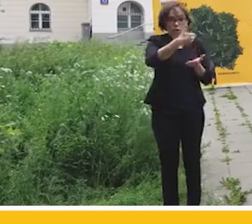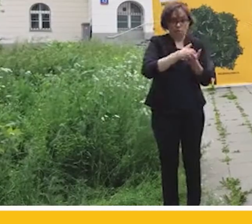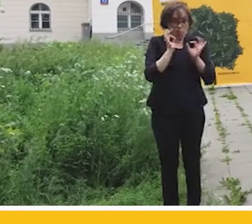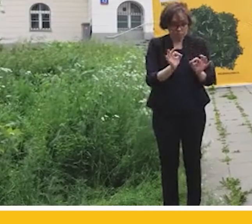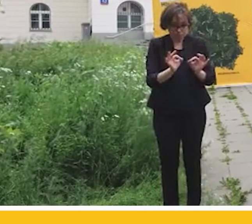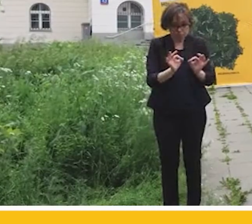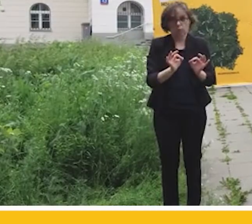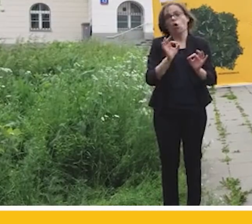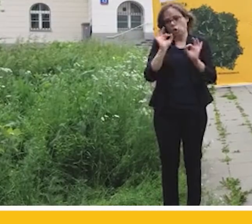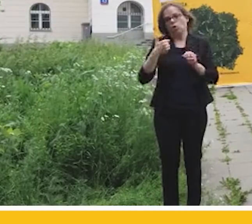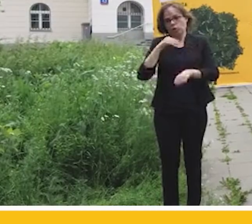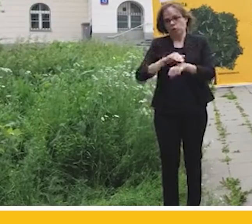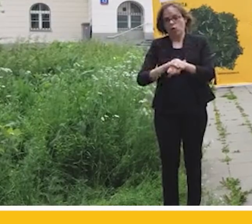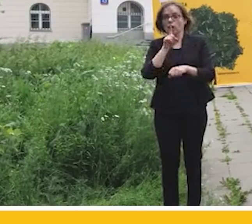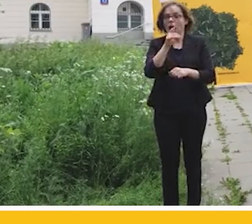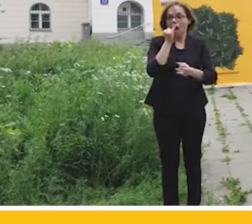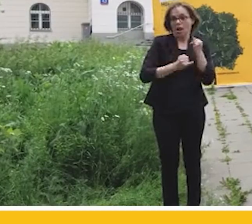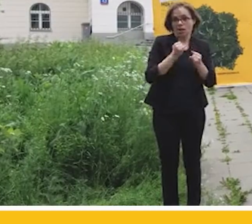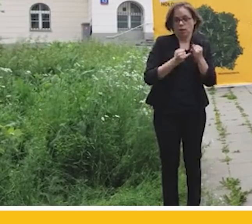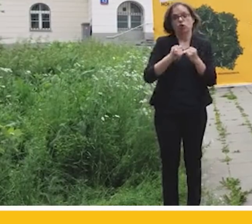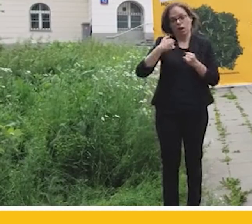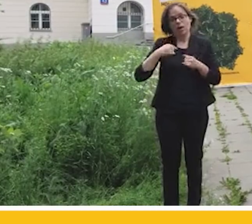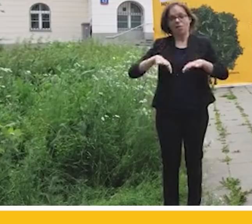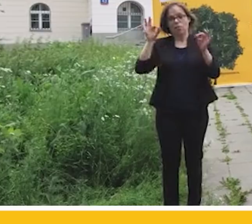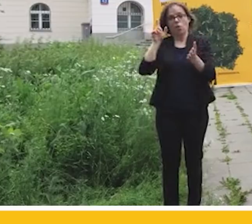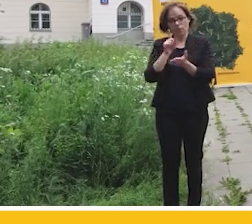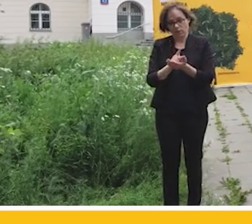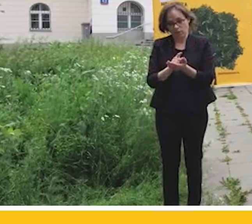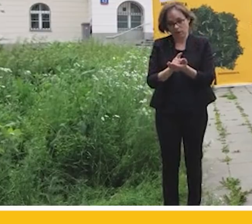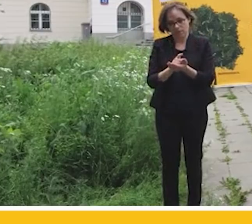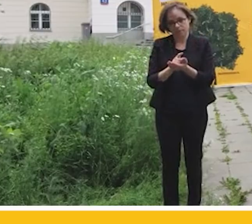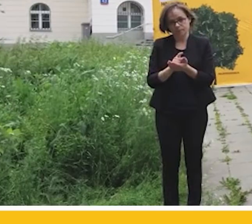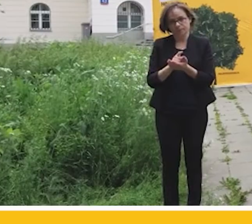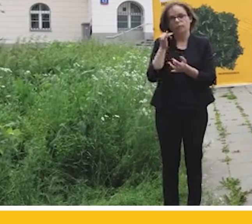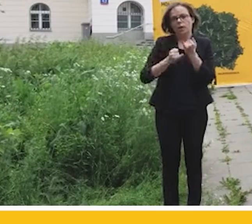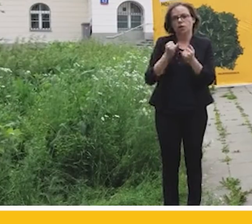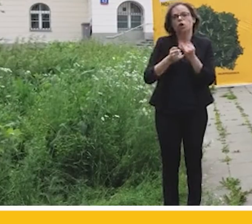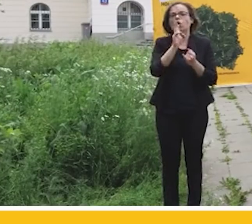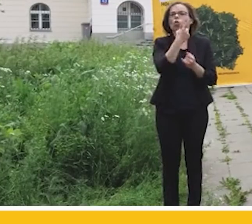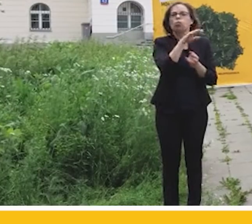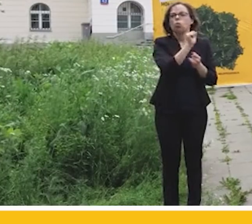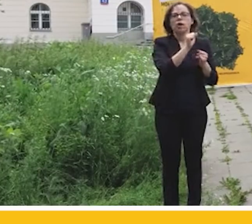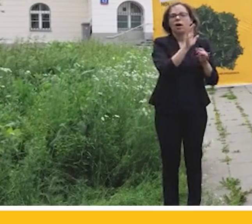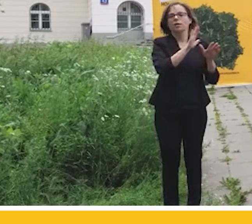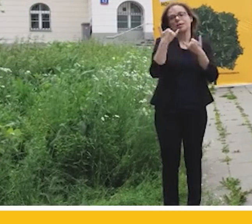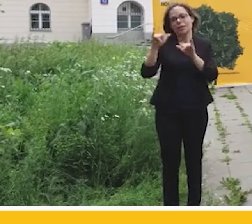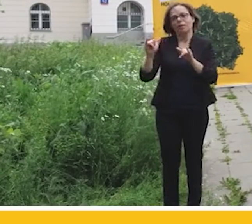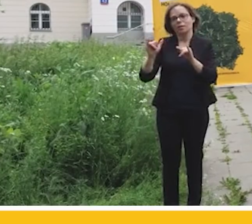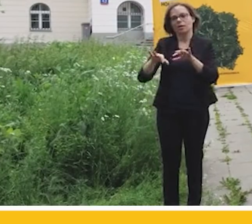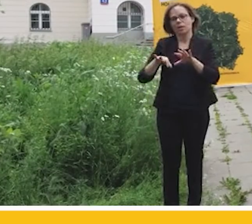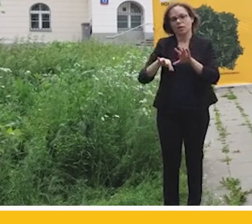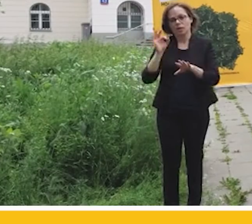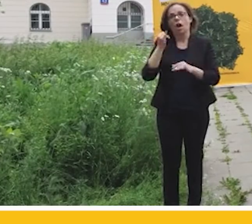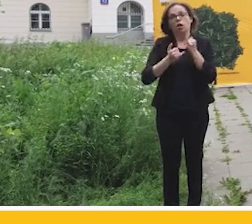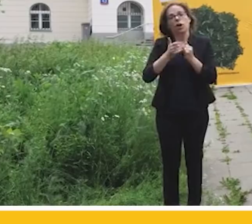będzie budowała się po przedwczesnych wyborach, jeżeli wygram te wybory, to pewnie, jeżeli wygra ktokolwiek nie Andrzej Duda, to pewnie takie wybory będą. Inna